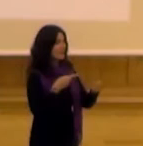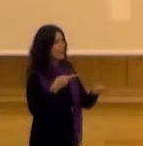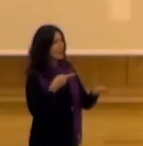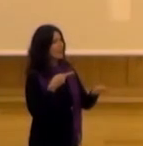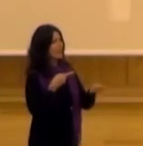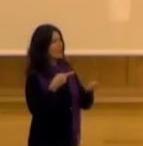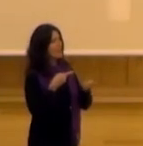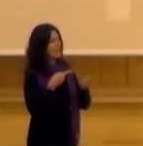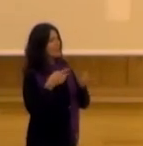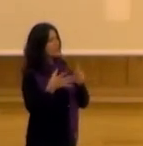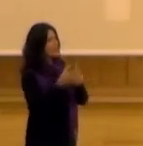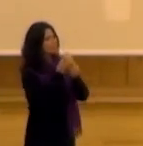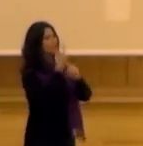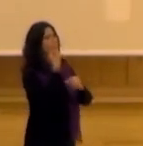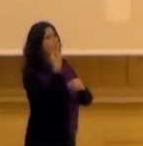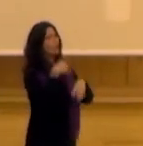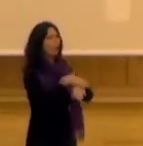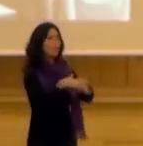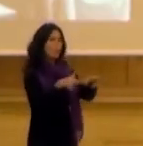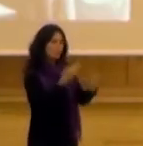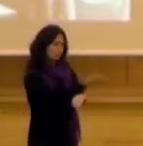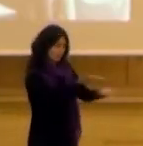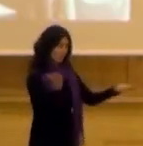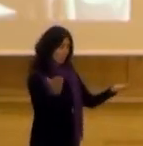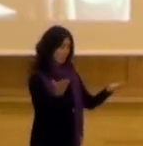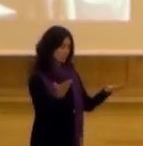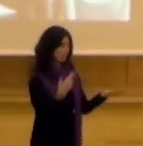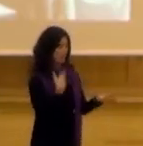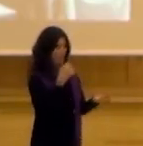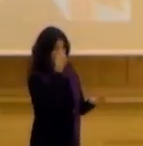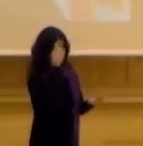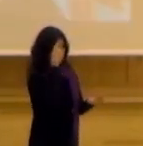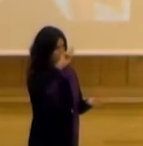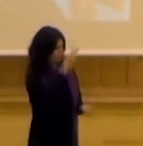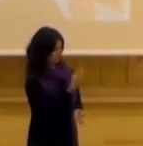construcción del gobierno social, de las sociedades? Bueno, necesitamos cambiar el chip,